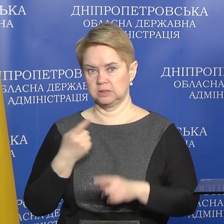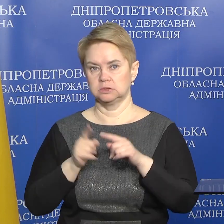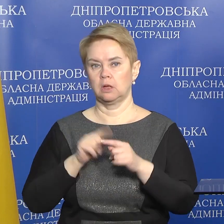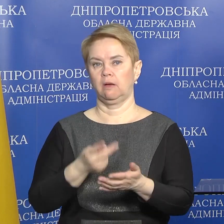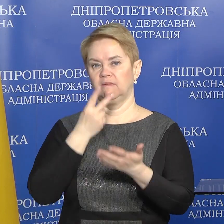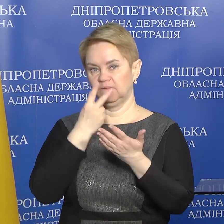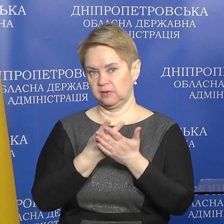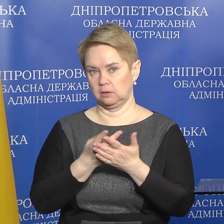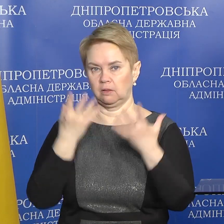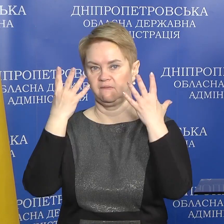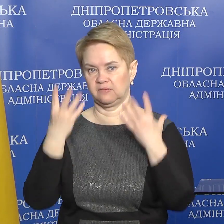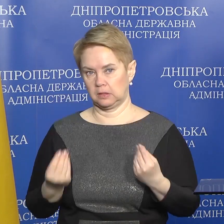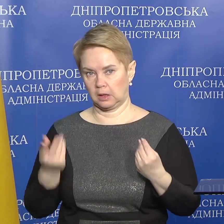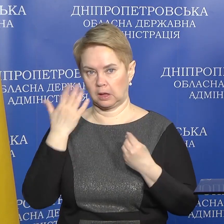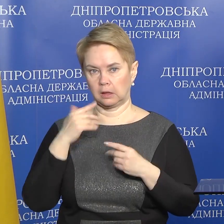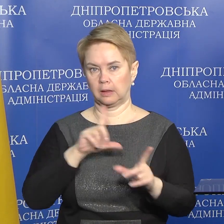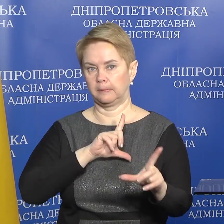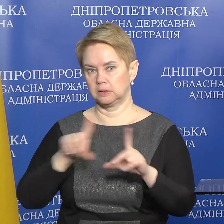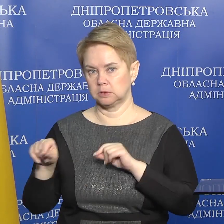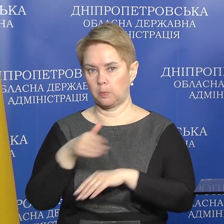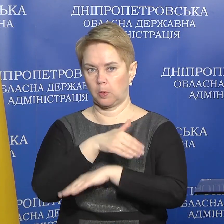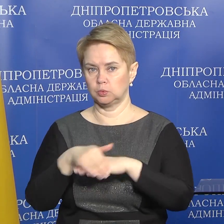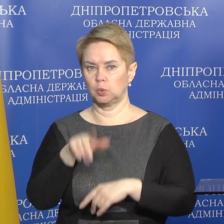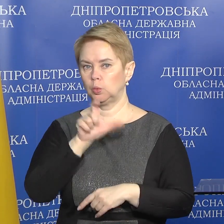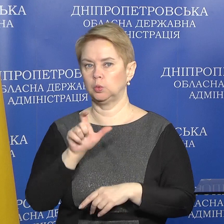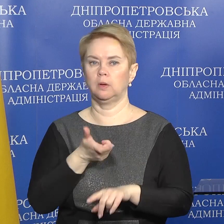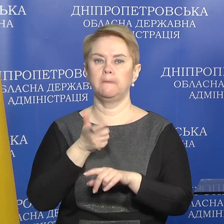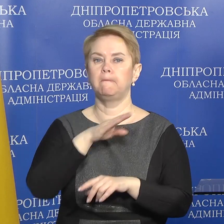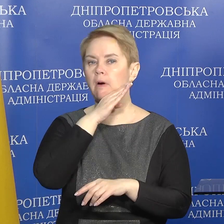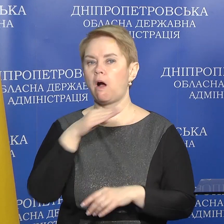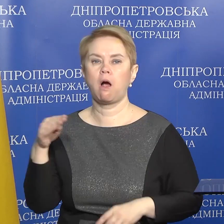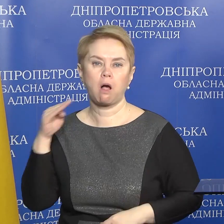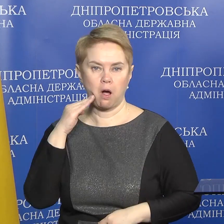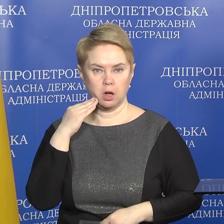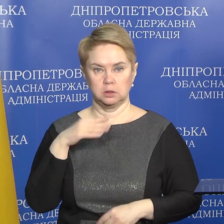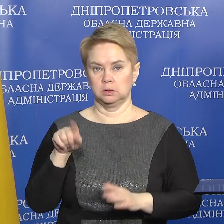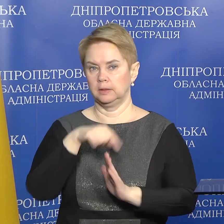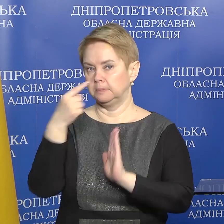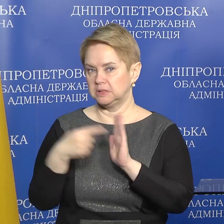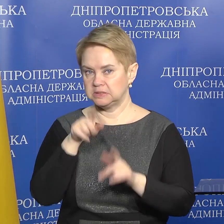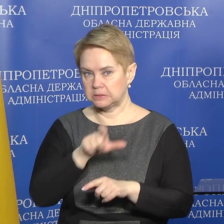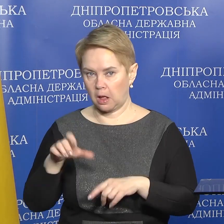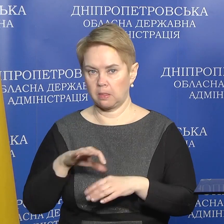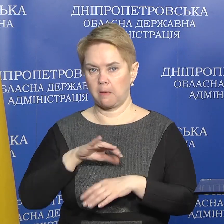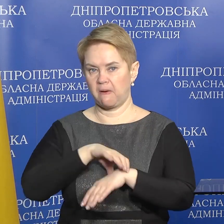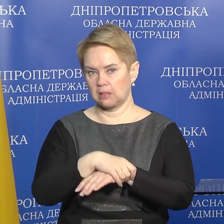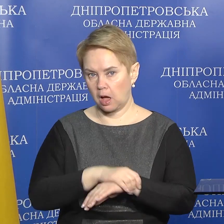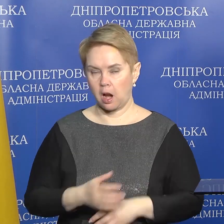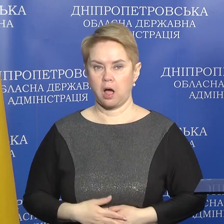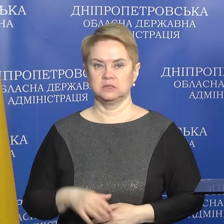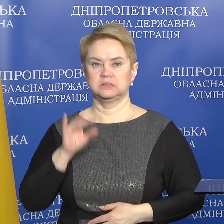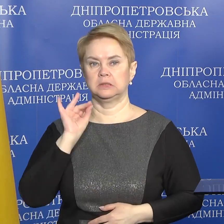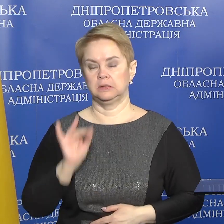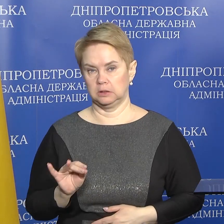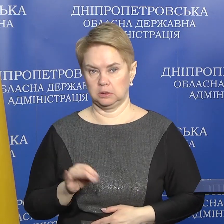видно, коли в день пересуваєшся по вулицям. Людей багато. Це і містяни павлоградці, і це люди,